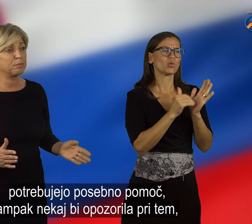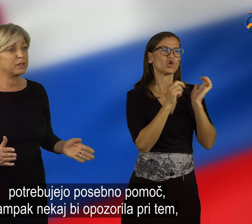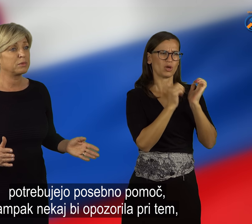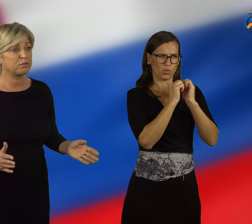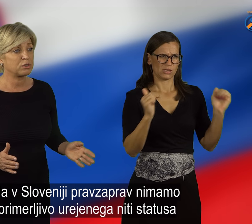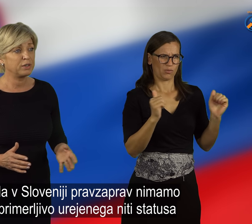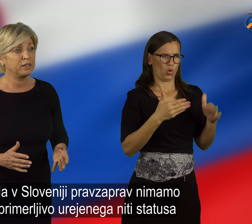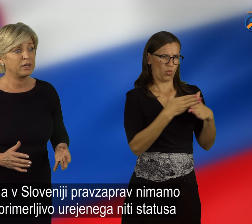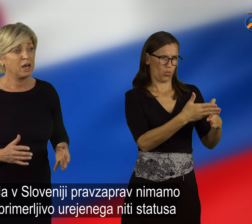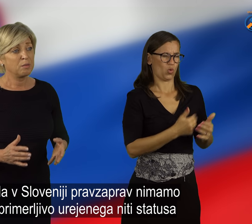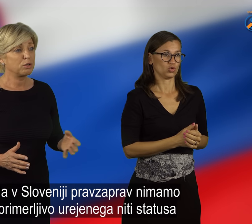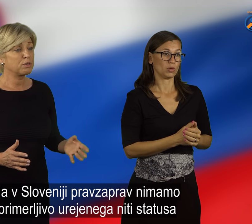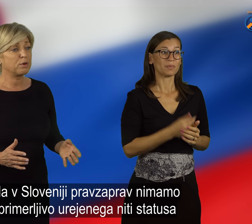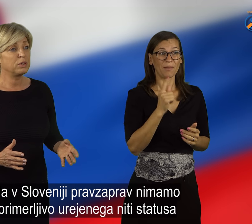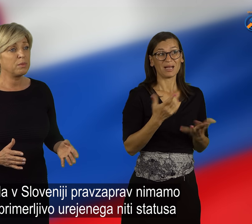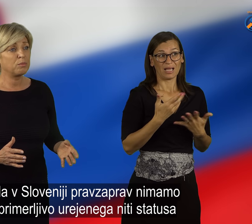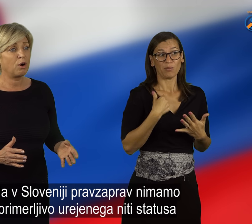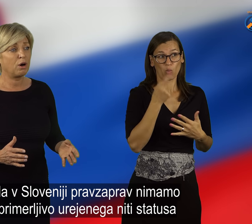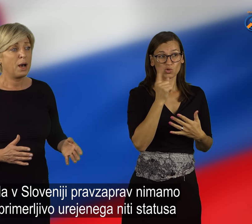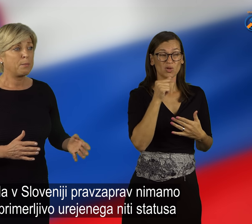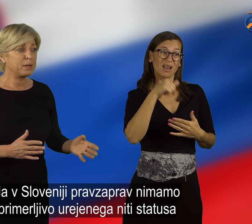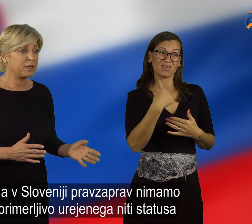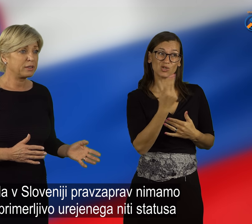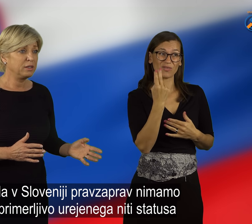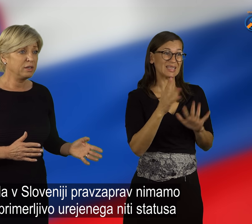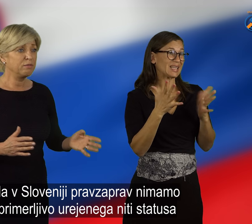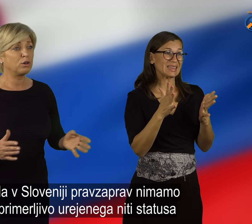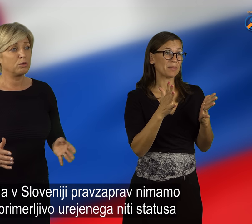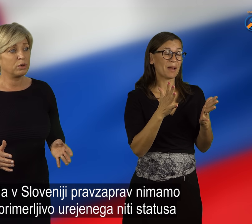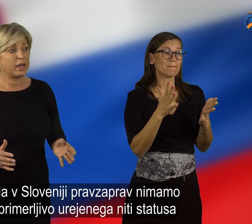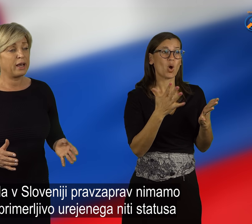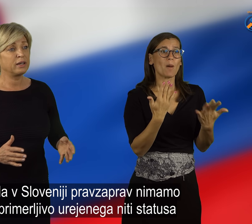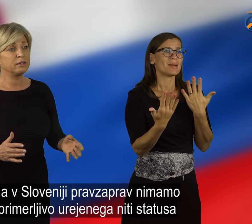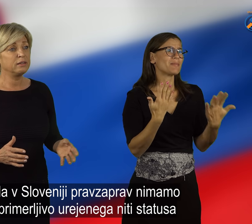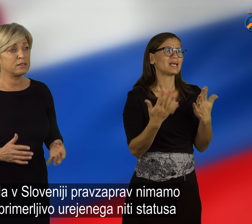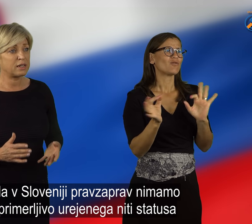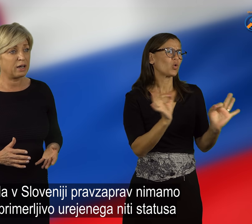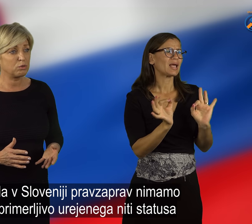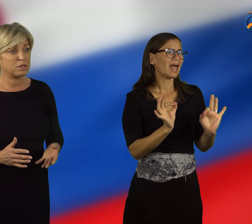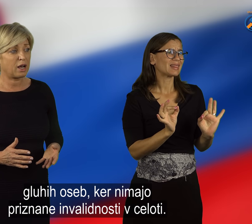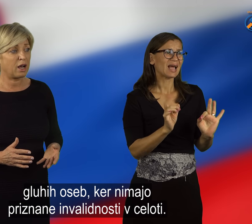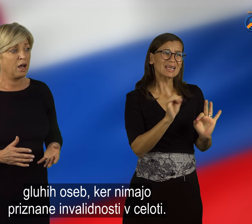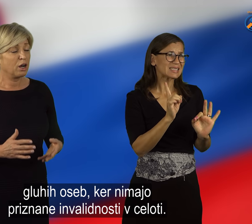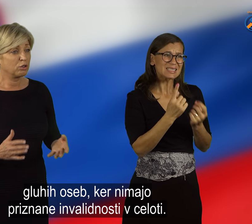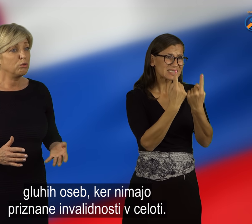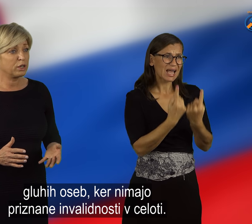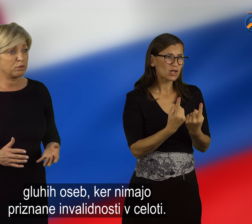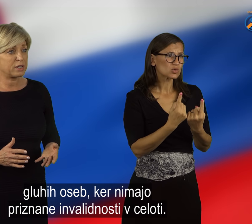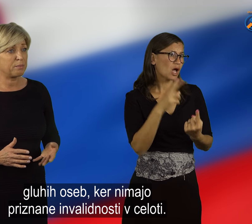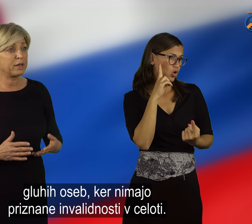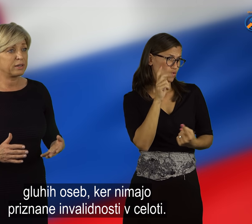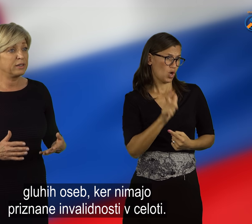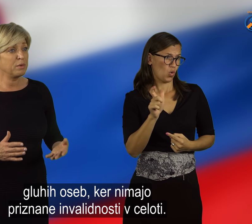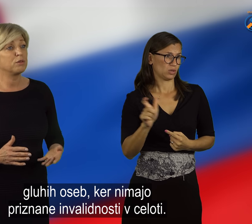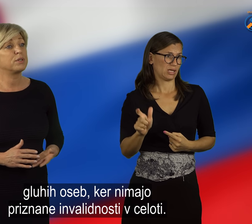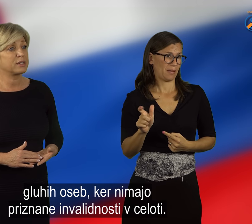upozorila pri tem, da v Sloveniji pravzaprav nimamo primerljivo urejenega niti statusa gluhih